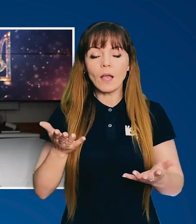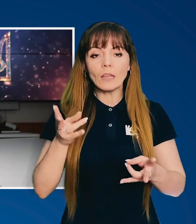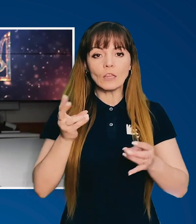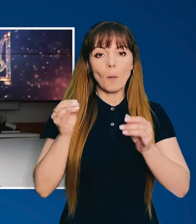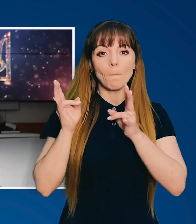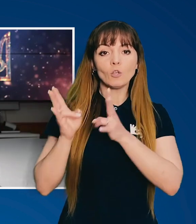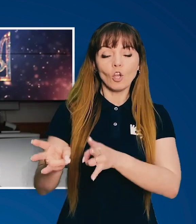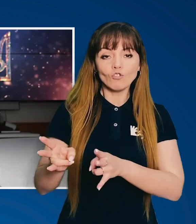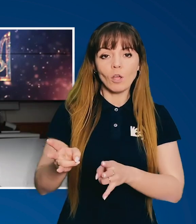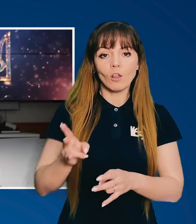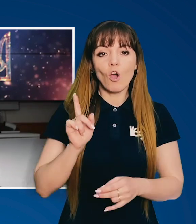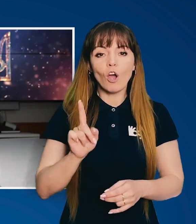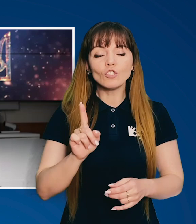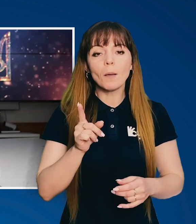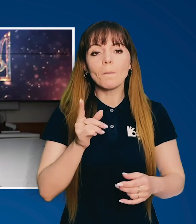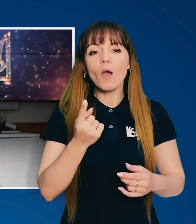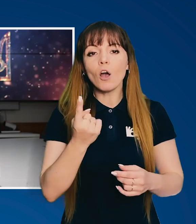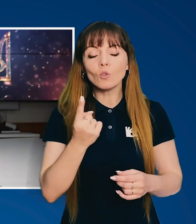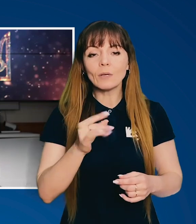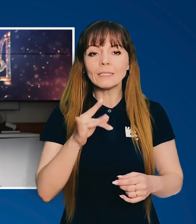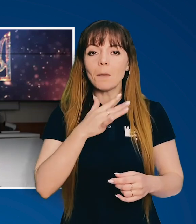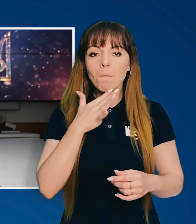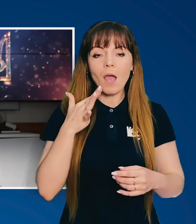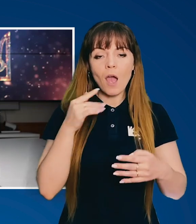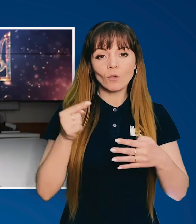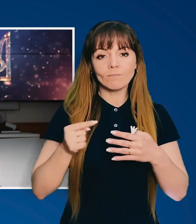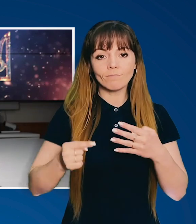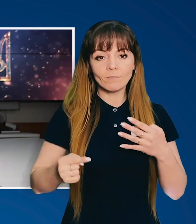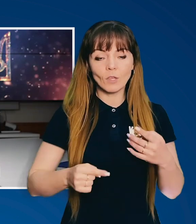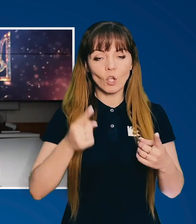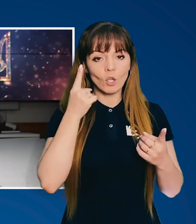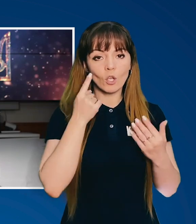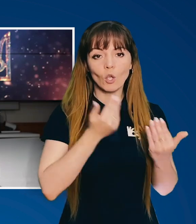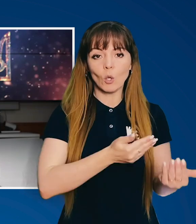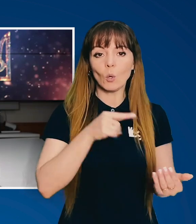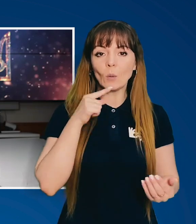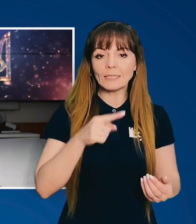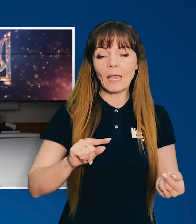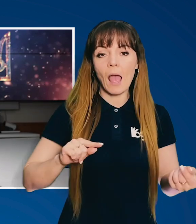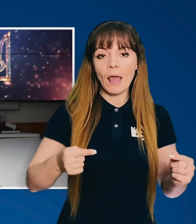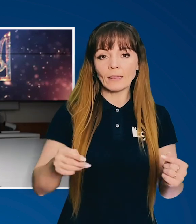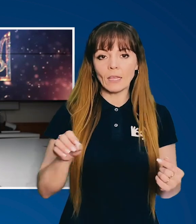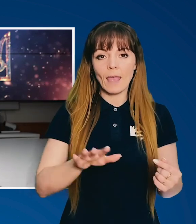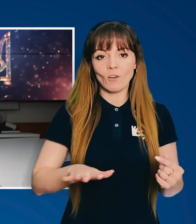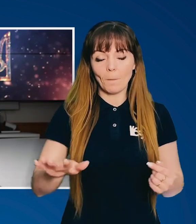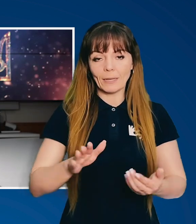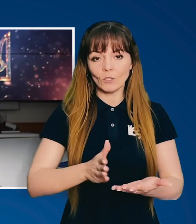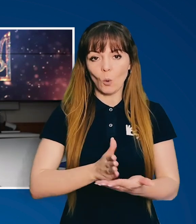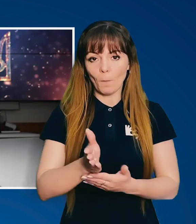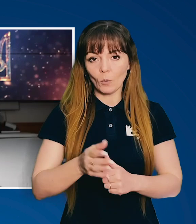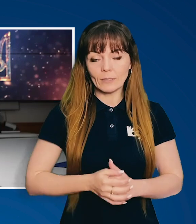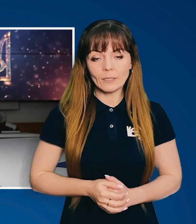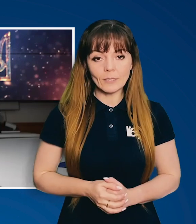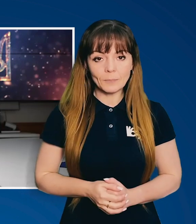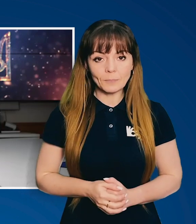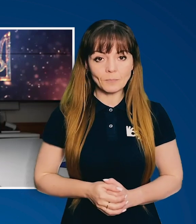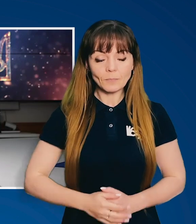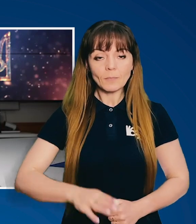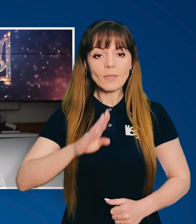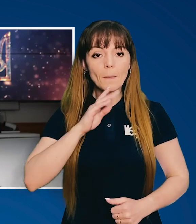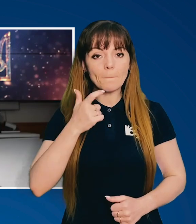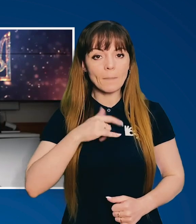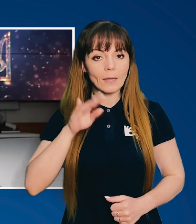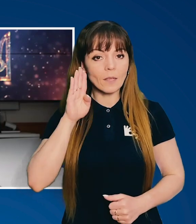країни, яка би не постраждала хоча б від одного з багатьох проявів російської антиєвропейської політики.